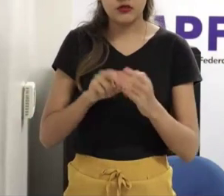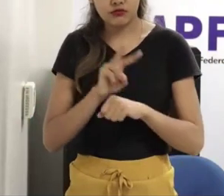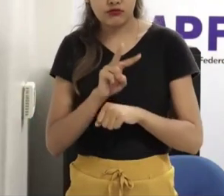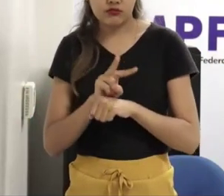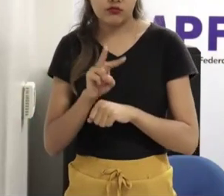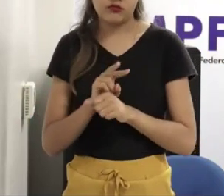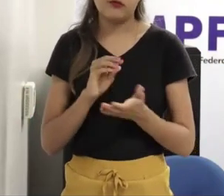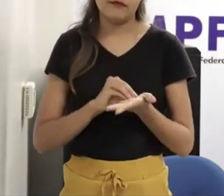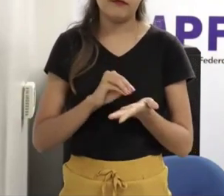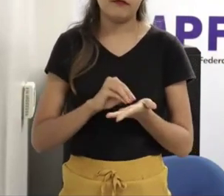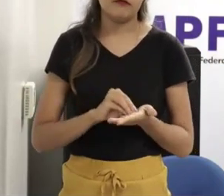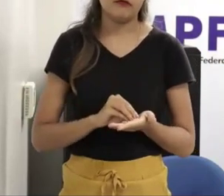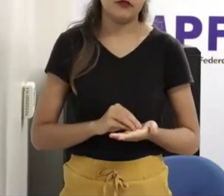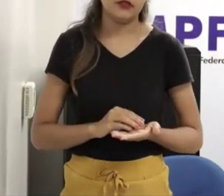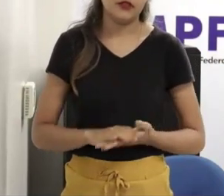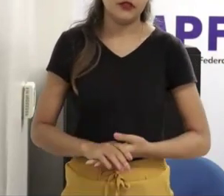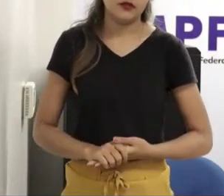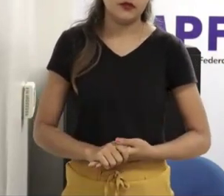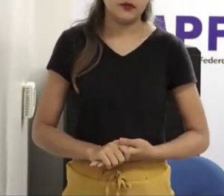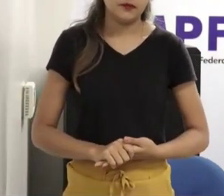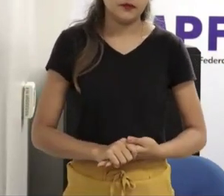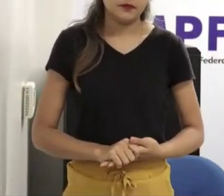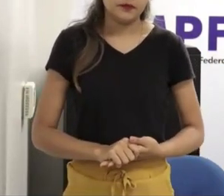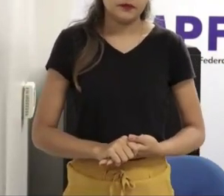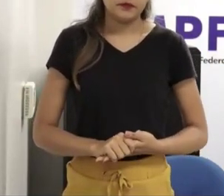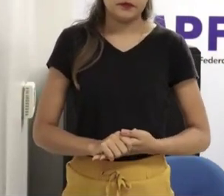fica ali, isso eu vejo demais no consultório,